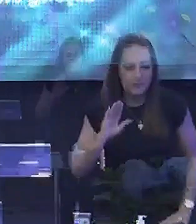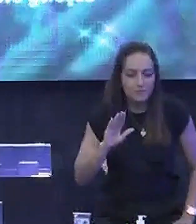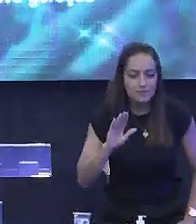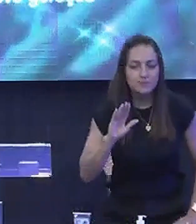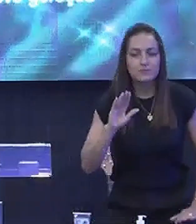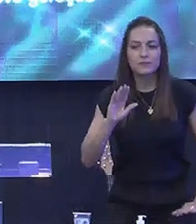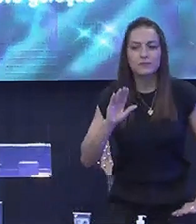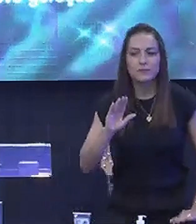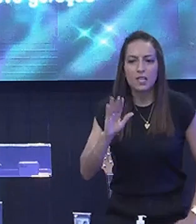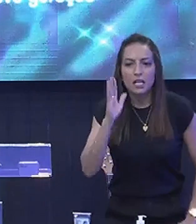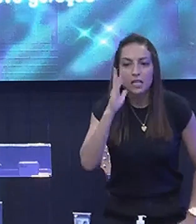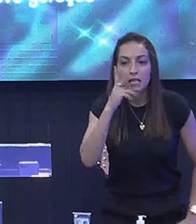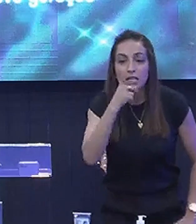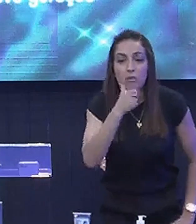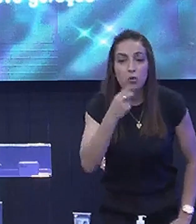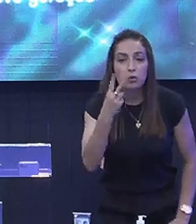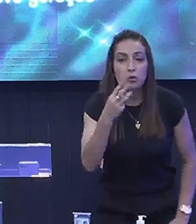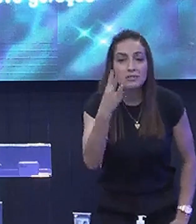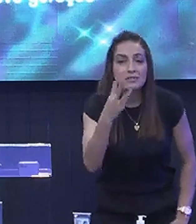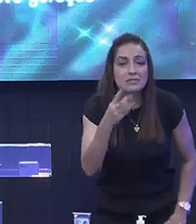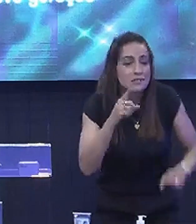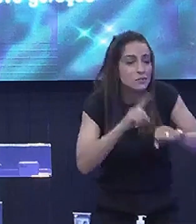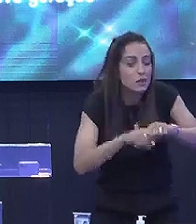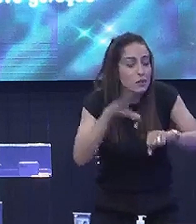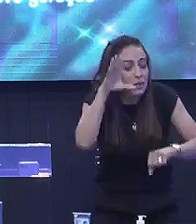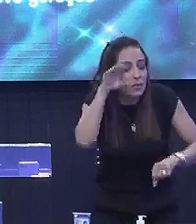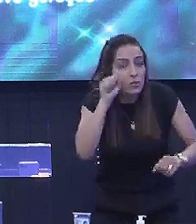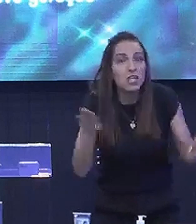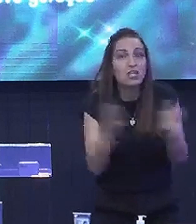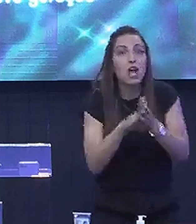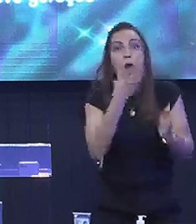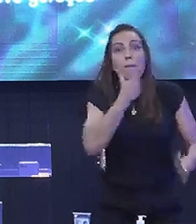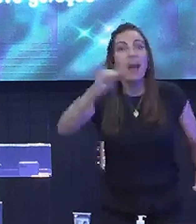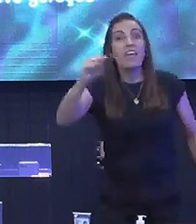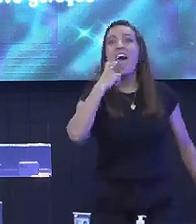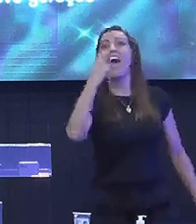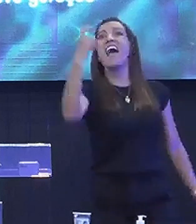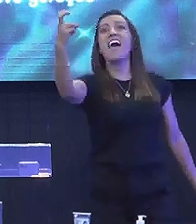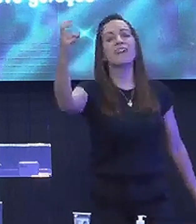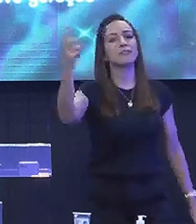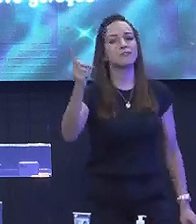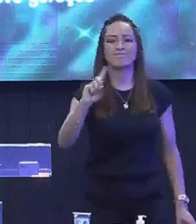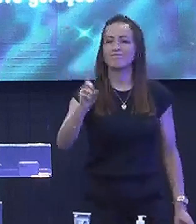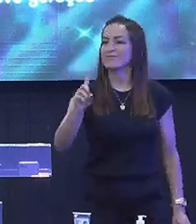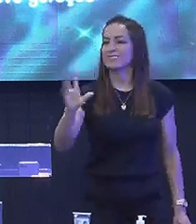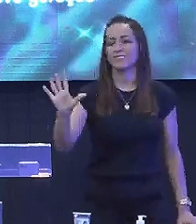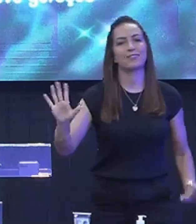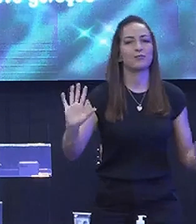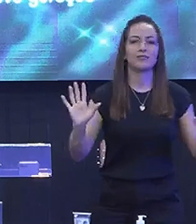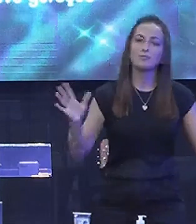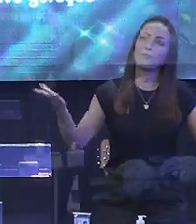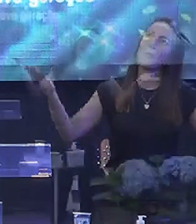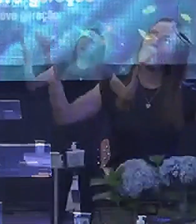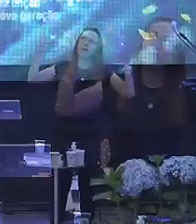Você demorou Duas Três horas Para fazer a criança Dormir Chegar Irmão Nossa